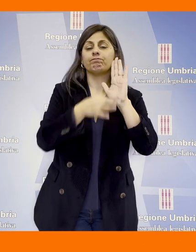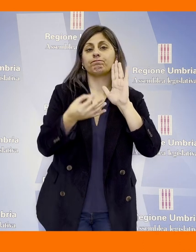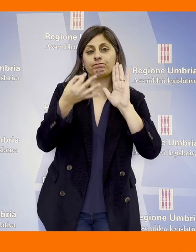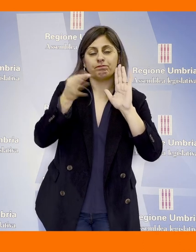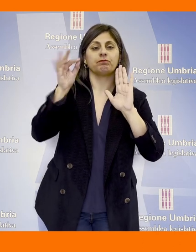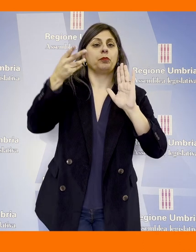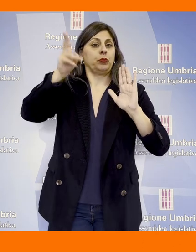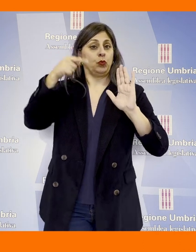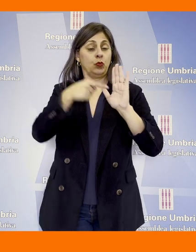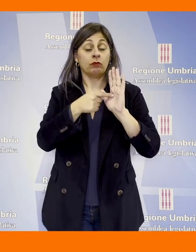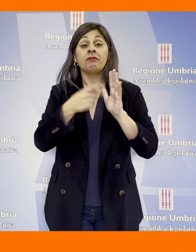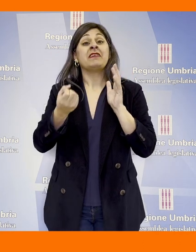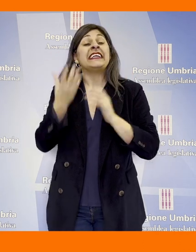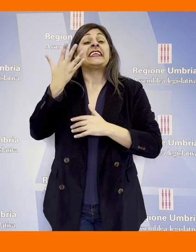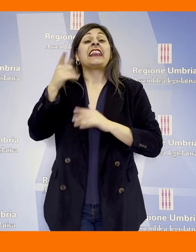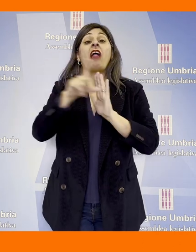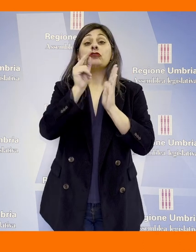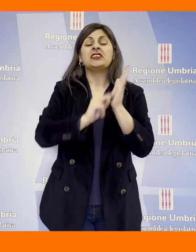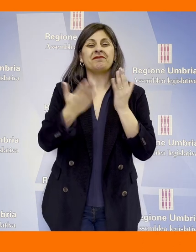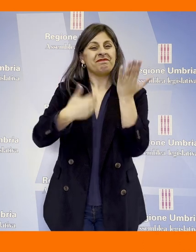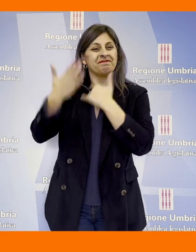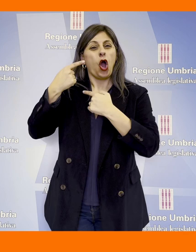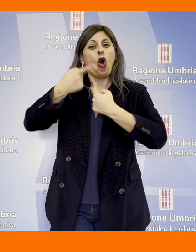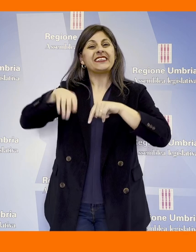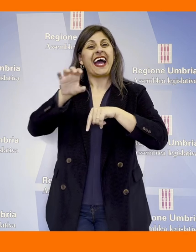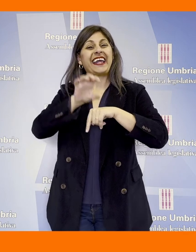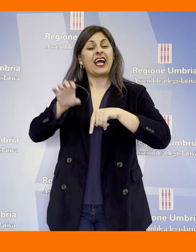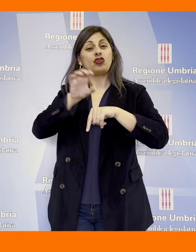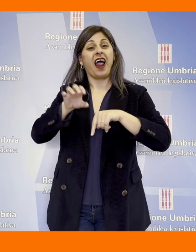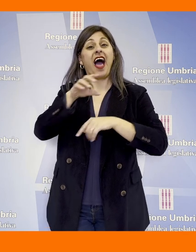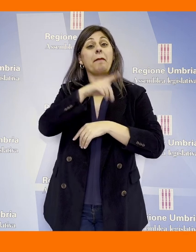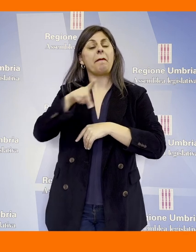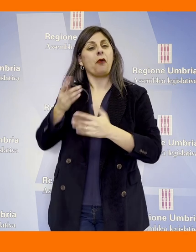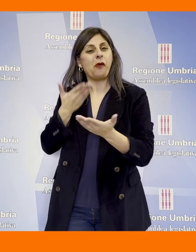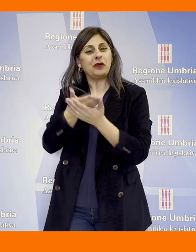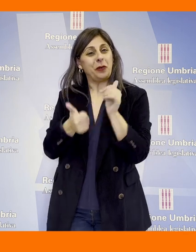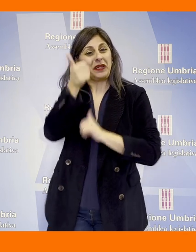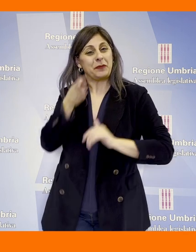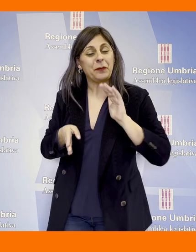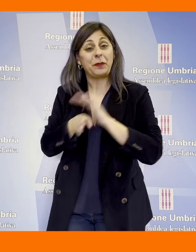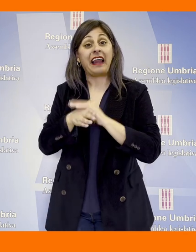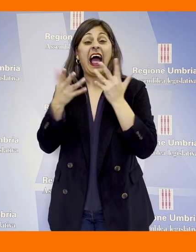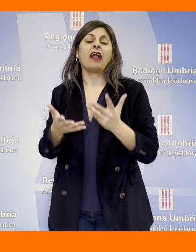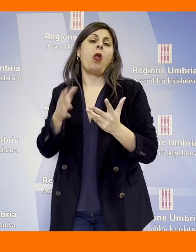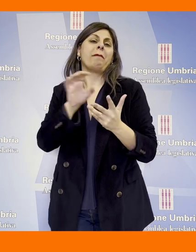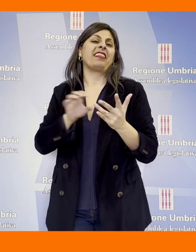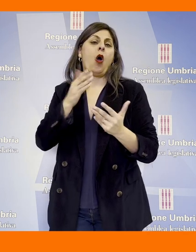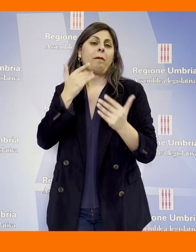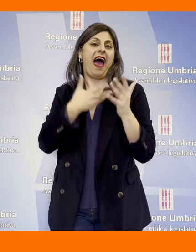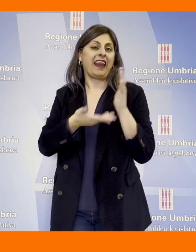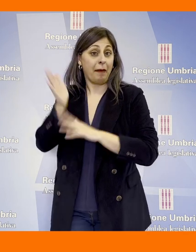'iniziativa legislativa è stata originariamente promossa dall'allora consigliere regionale Francesca Peppucci, attualmente